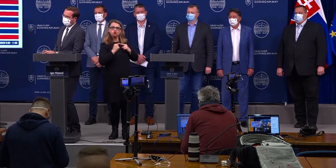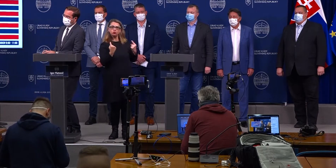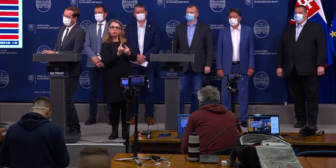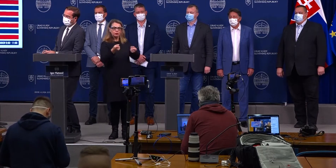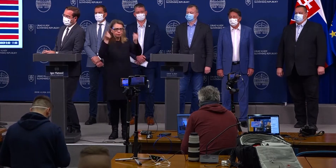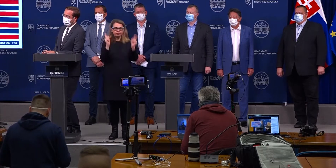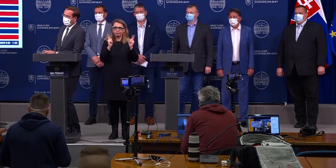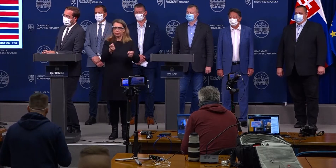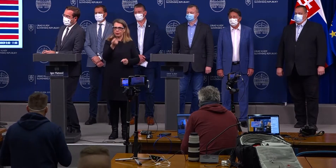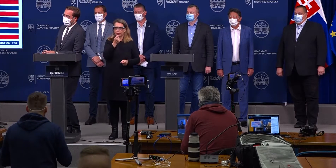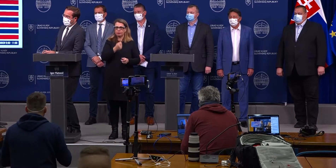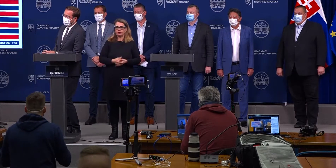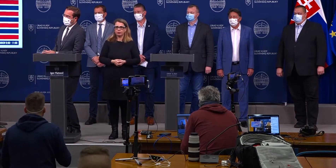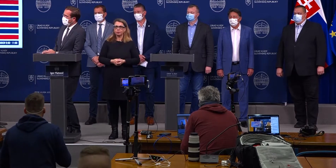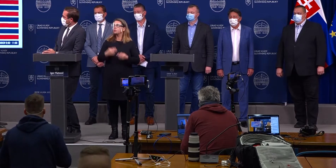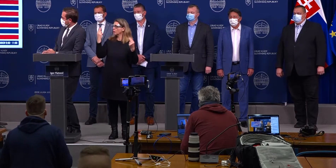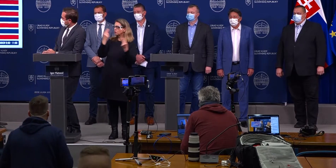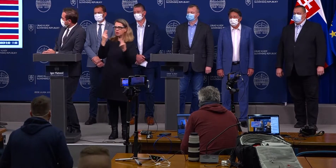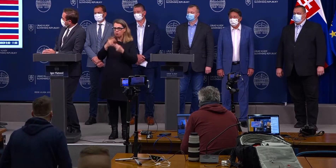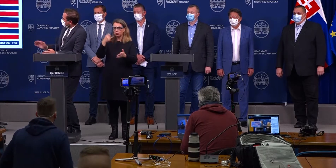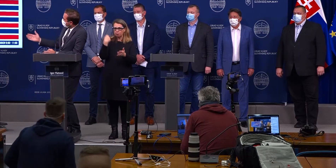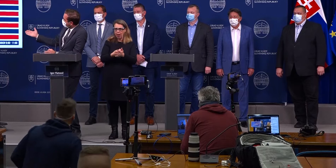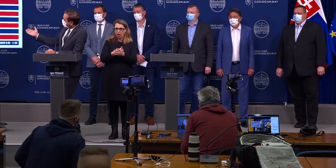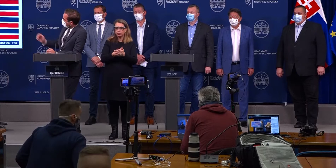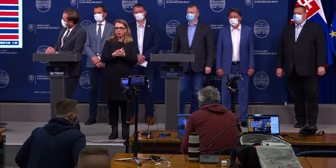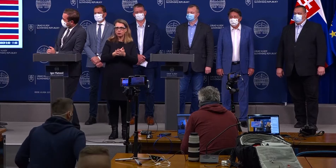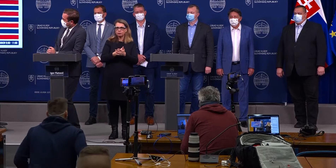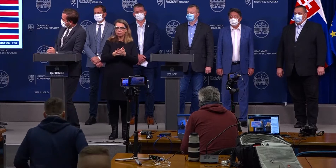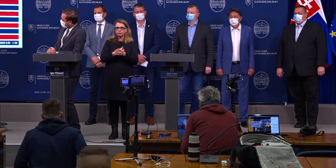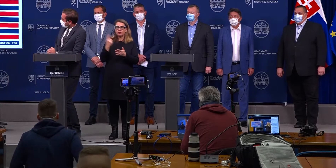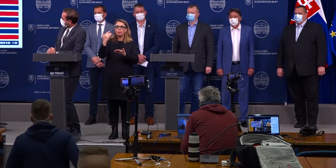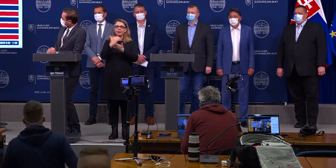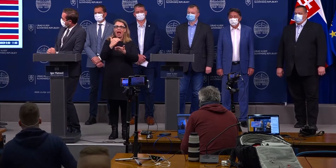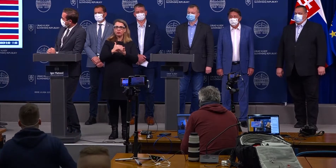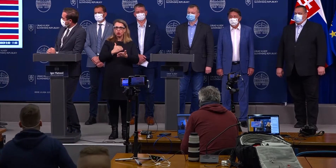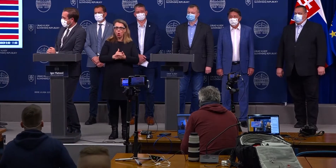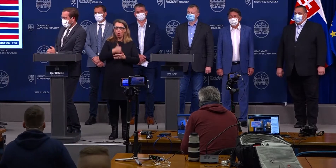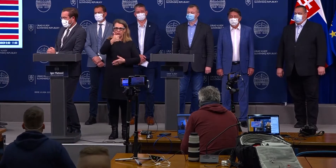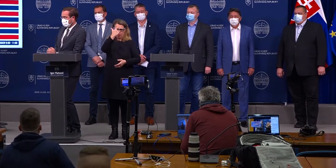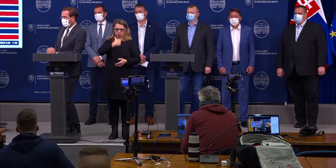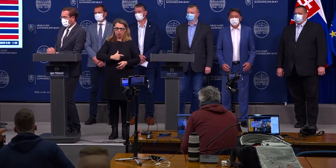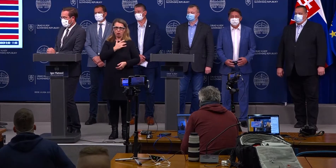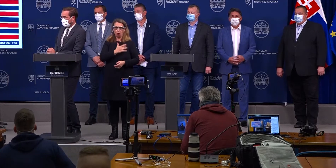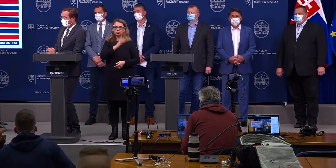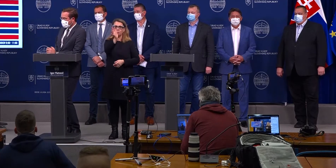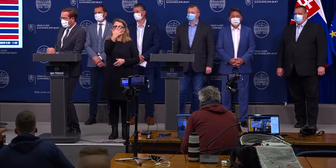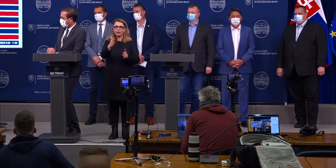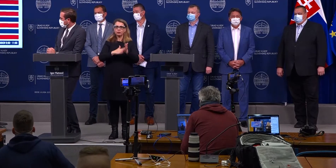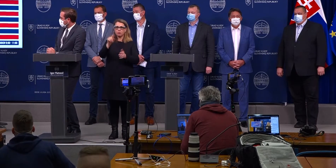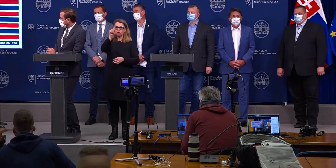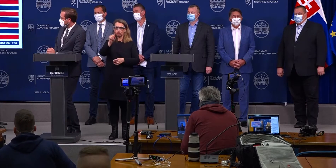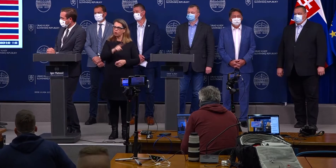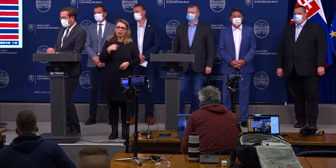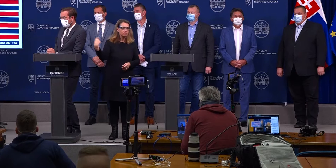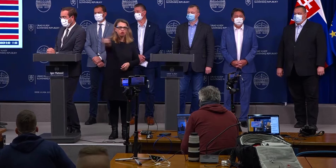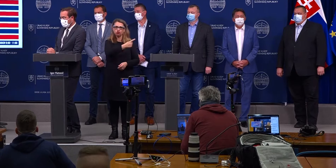interiéry. A samozrejme, platí stále to pravidlo, jedna osoba na 15 m2 vo všetkých